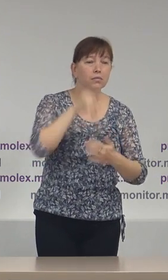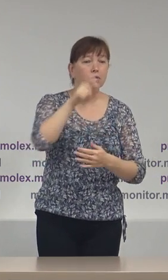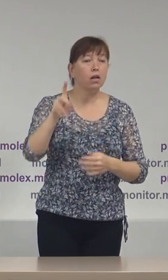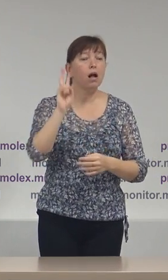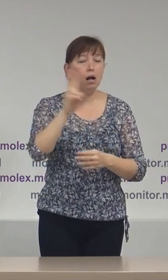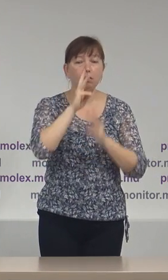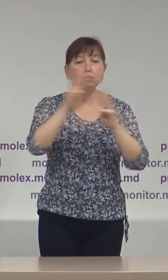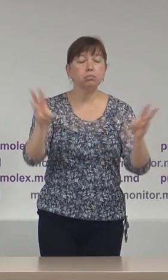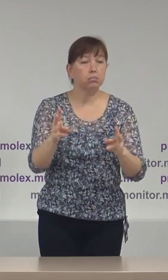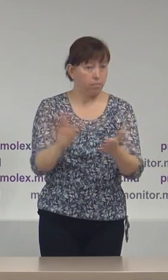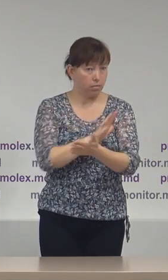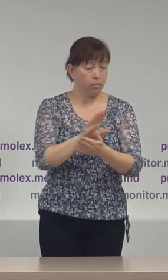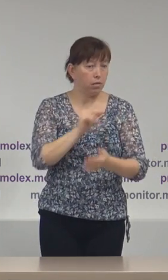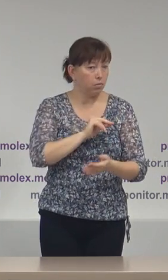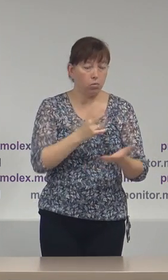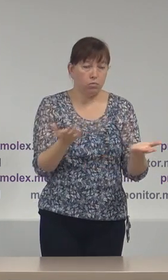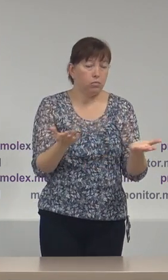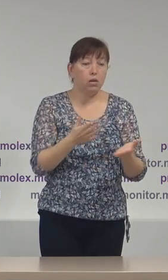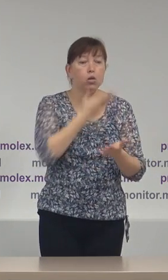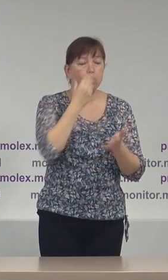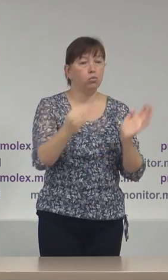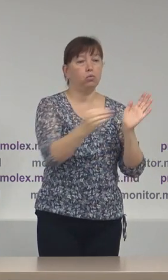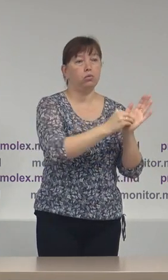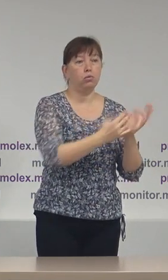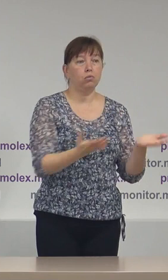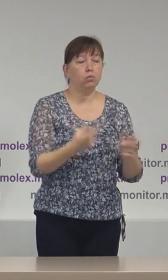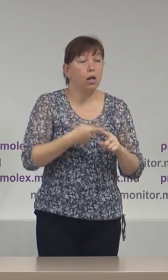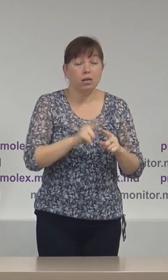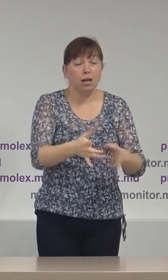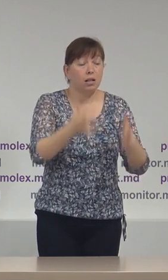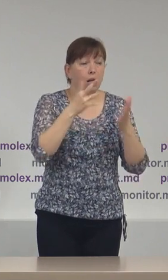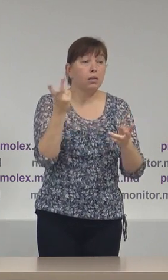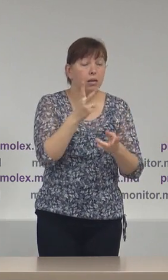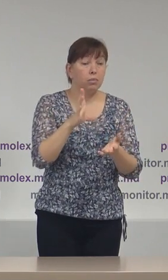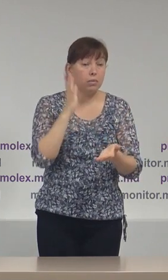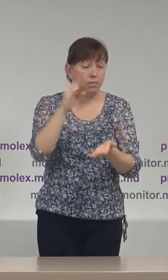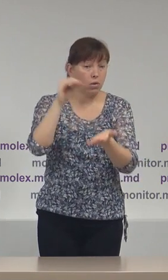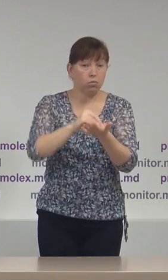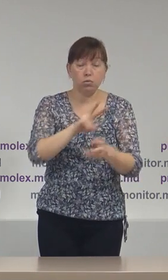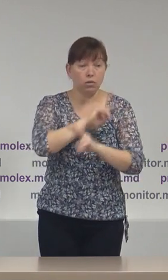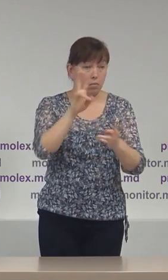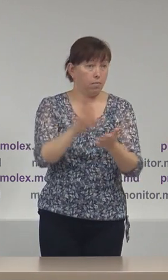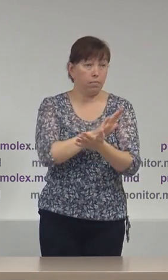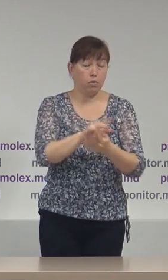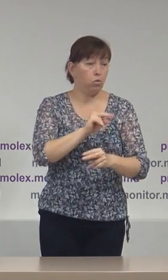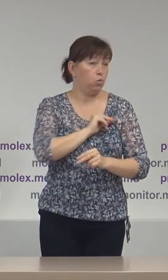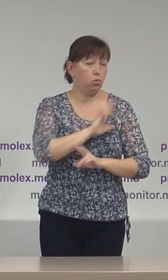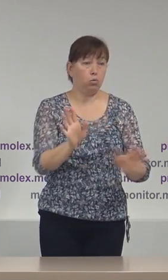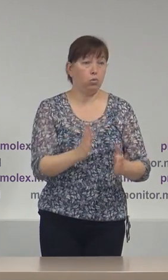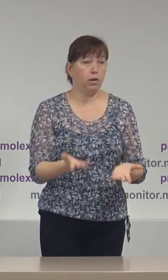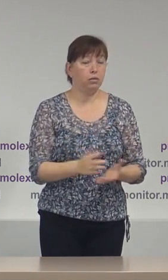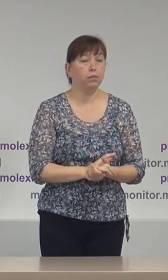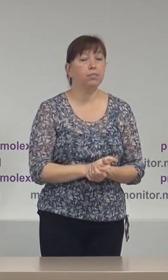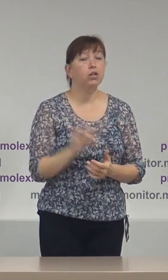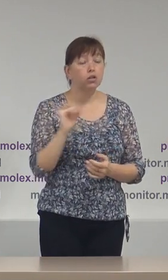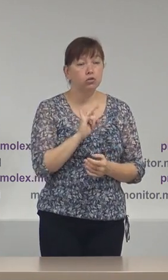campanie, deci lucruri vizibile pe care le vede fiecare cetățean, fiecare legător din Republica Moldova și atestăm